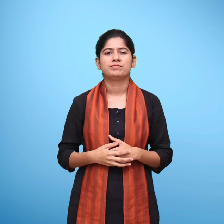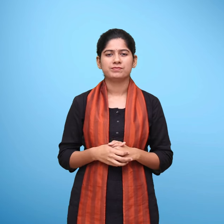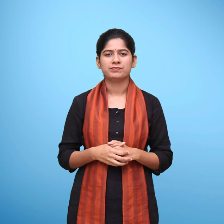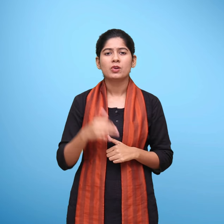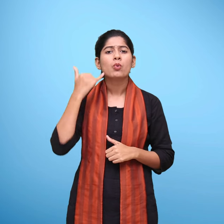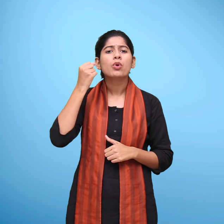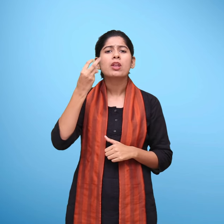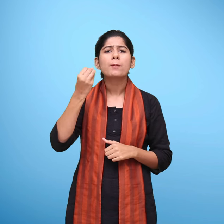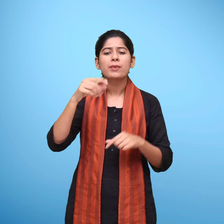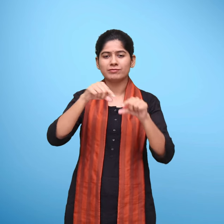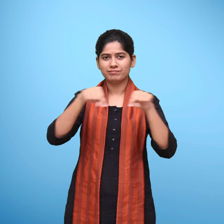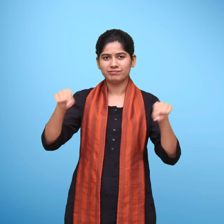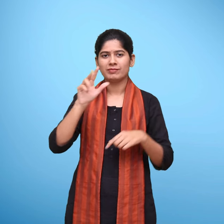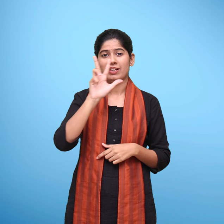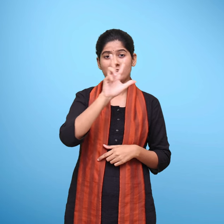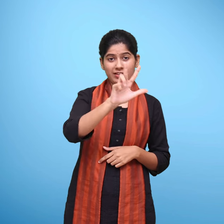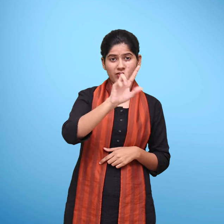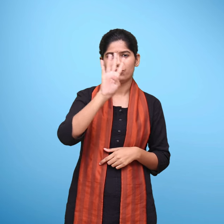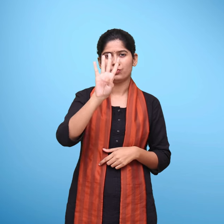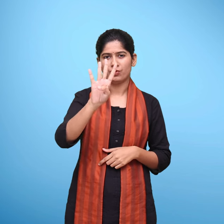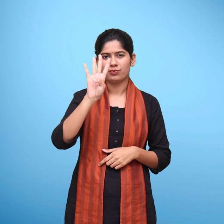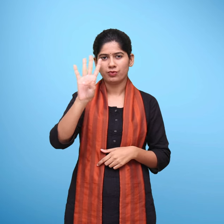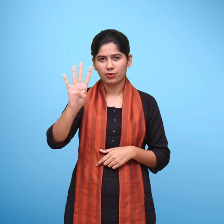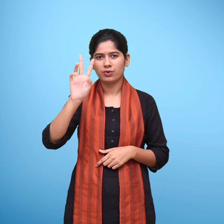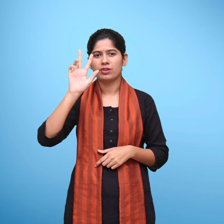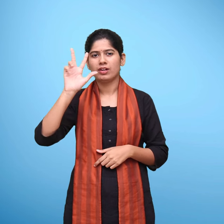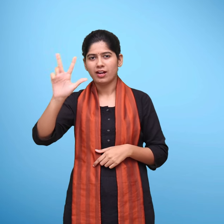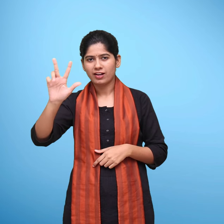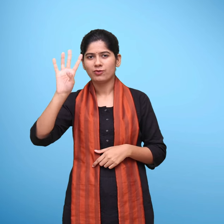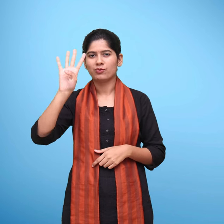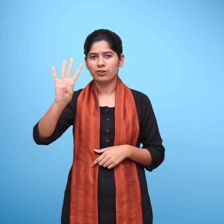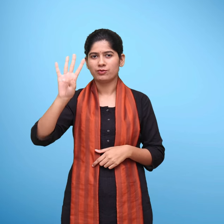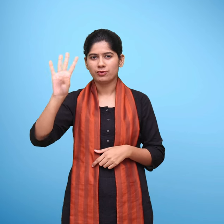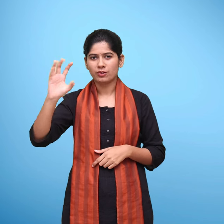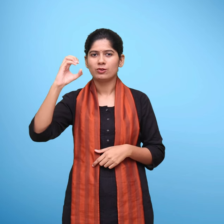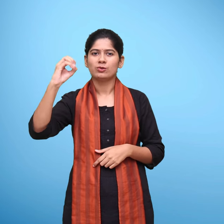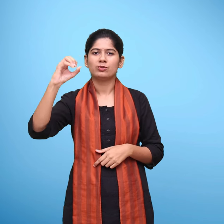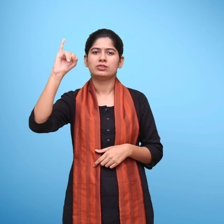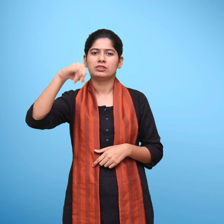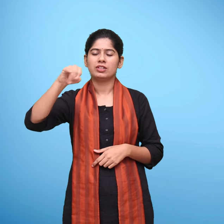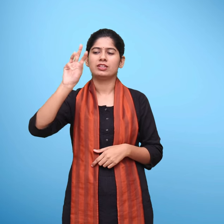कॉल करें, आठ चार चार, आठ चार चार, शूनिच है, तीन दो